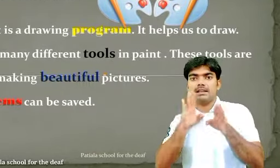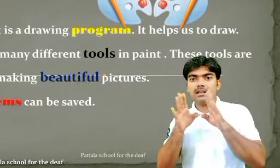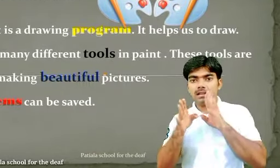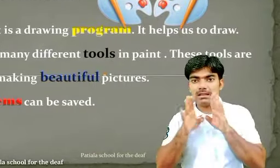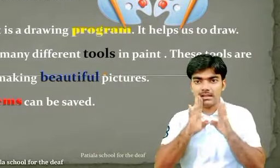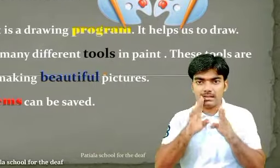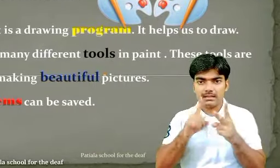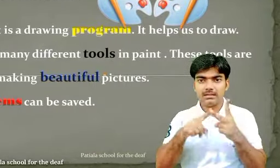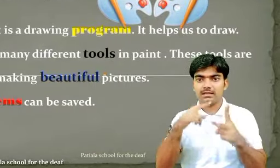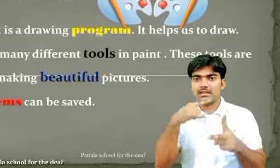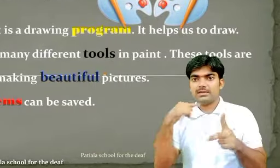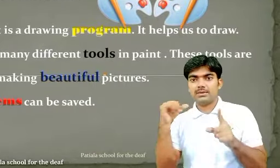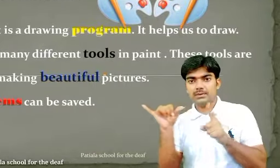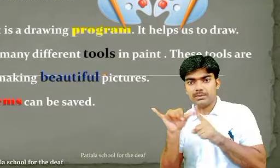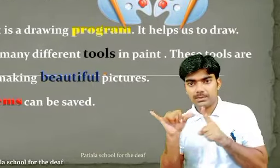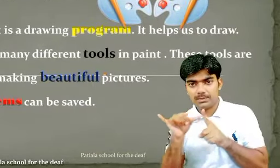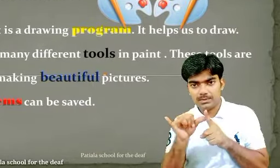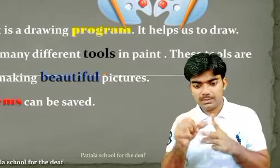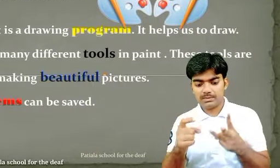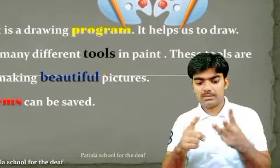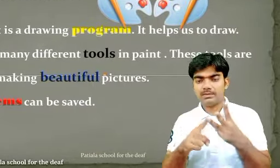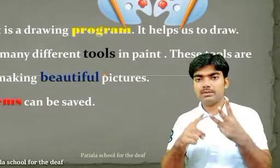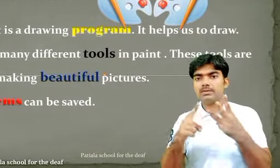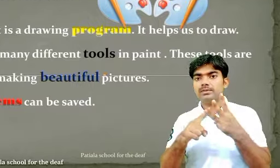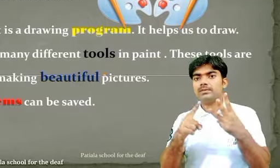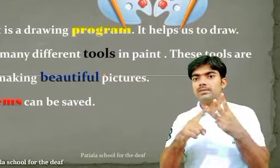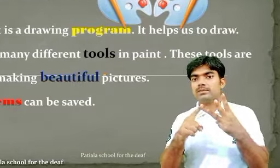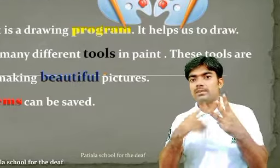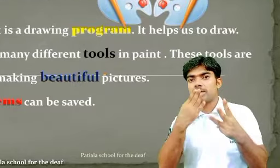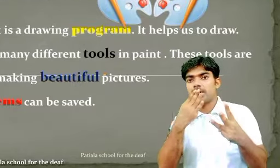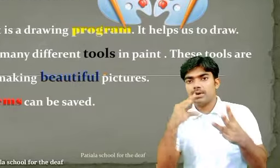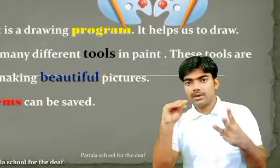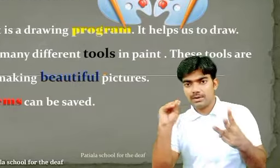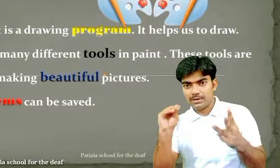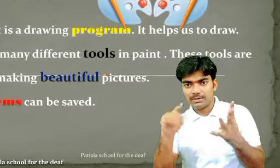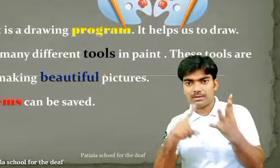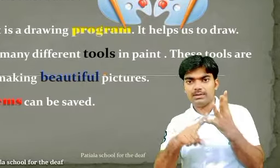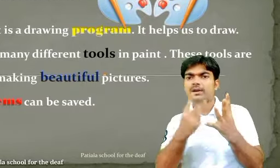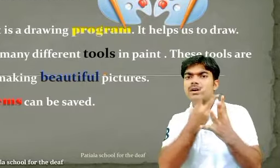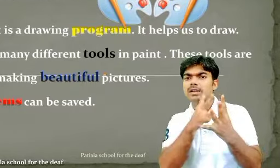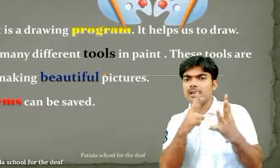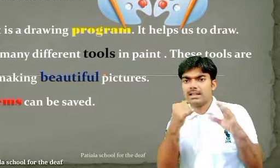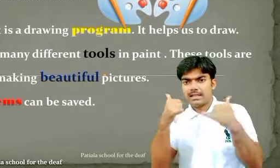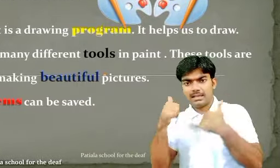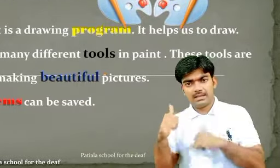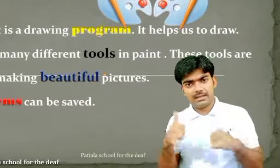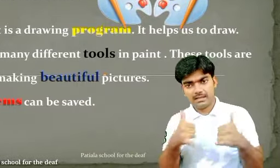These tools are used to making beautiful pictures